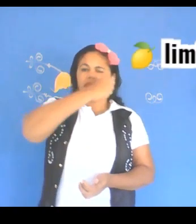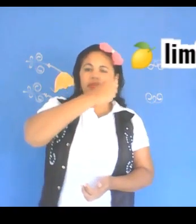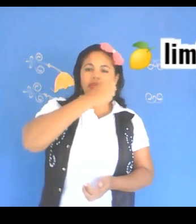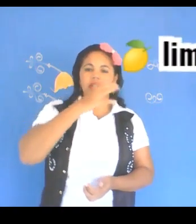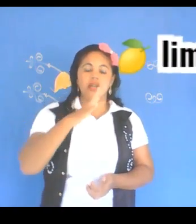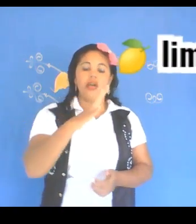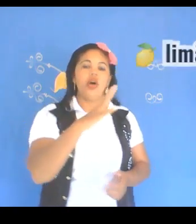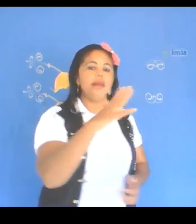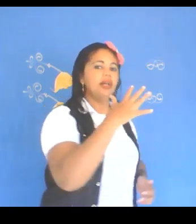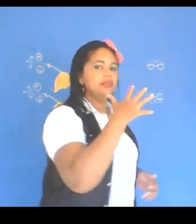ó a mão,